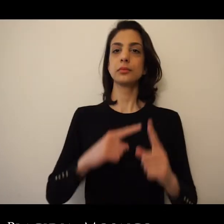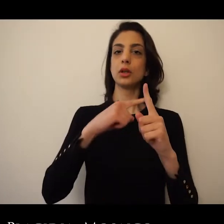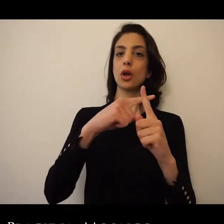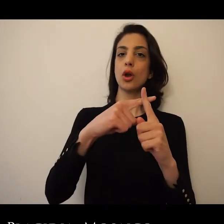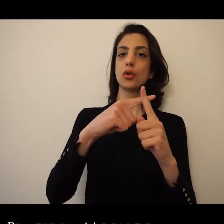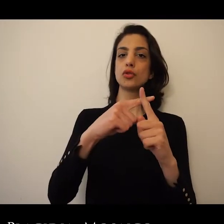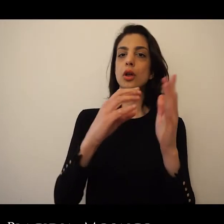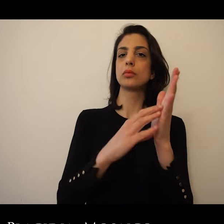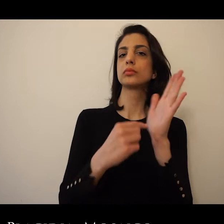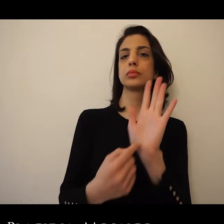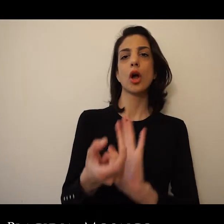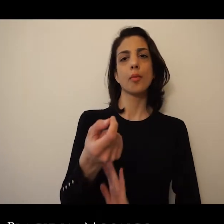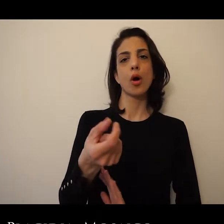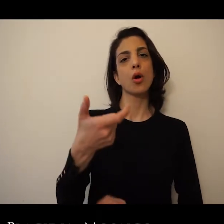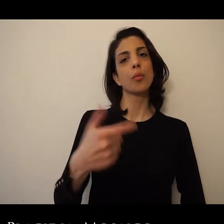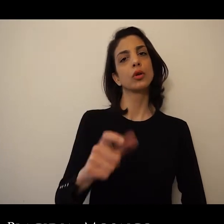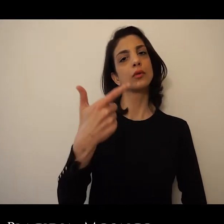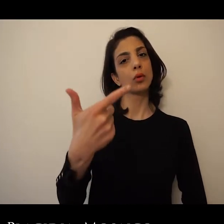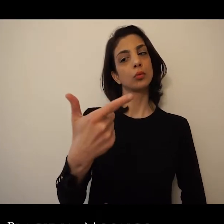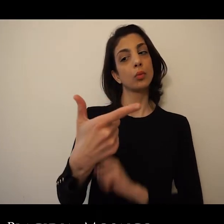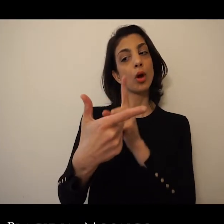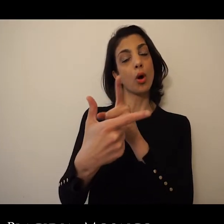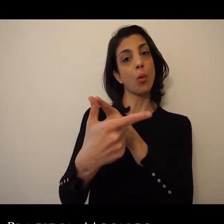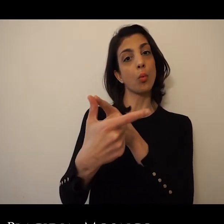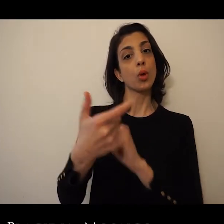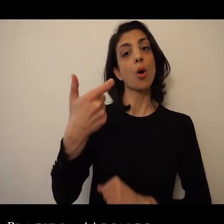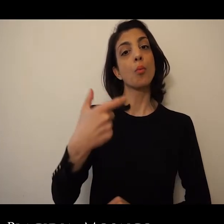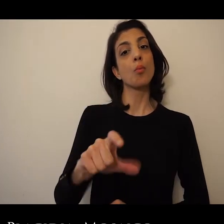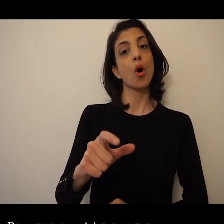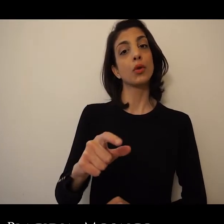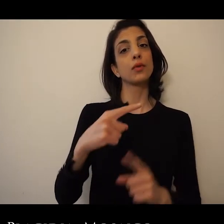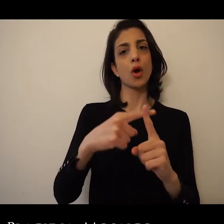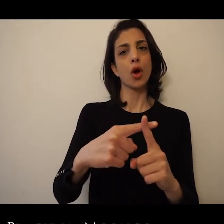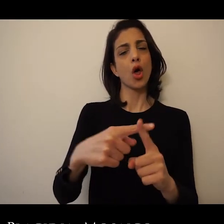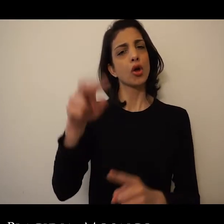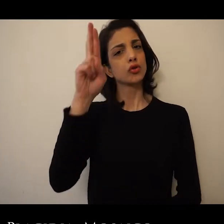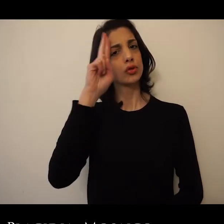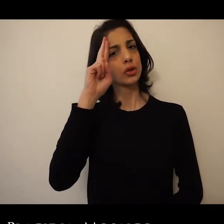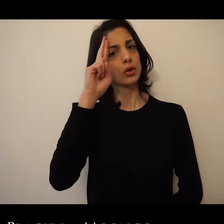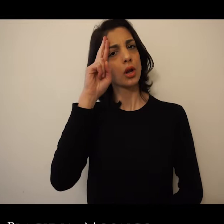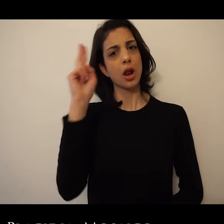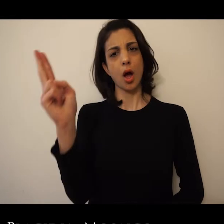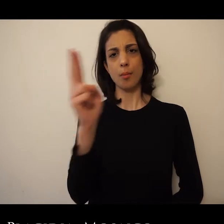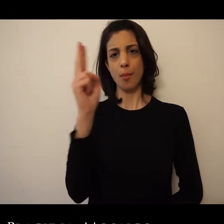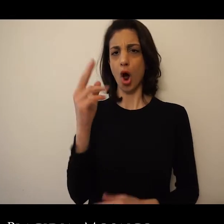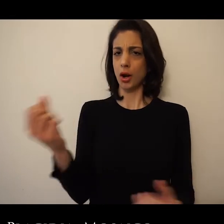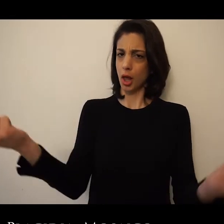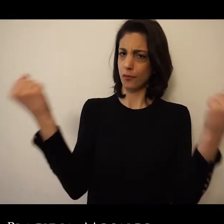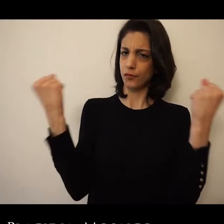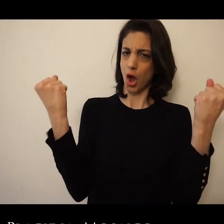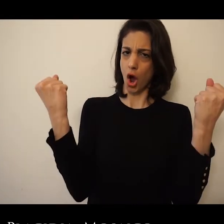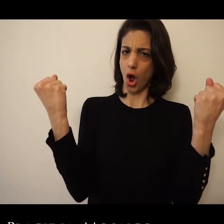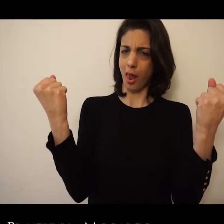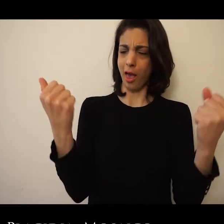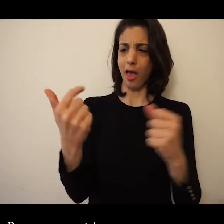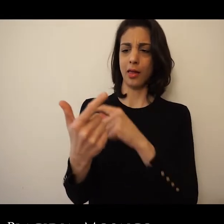Sia perché ricordava lo strumento di una morte particolarmente violenta, sia perché i primi cristiani non usavano